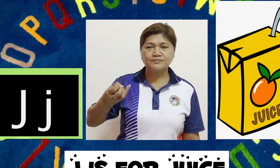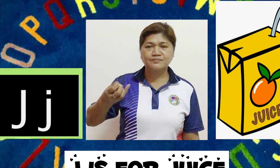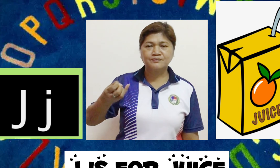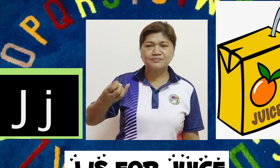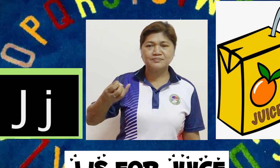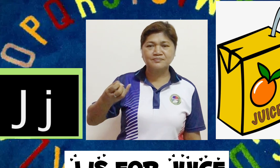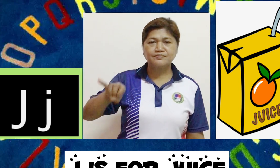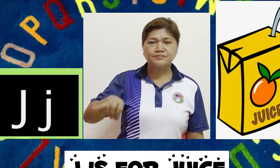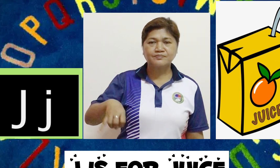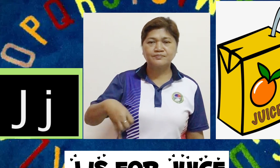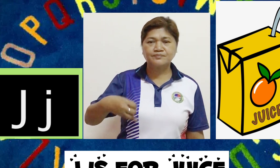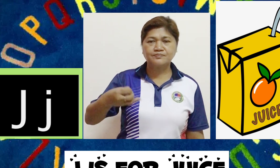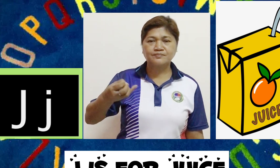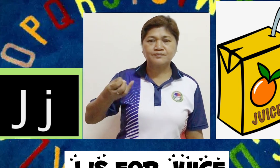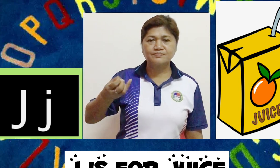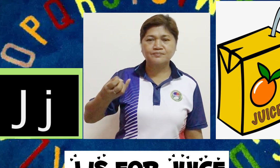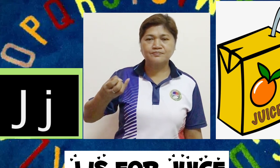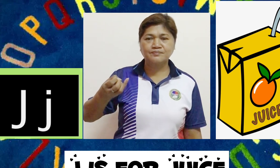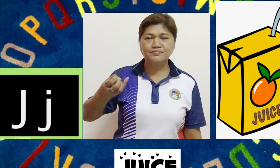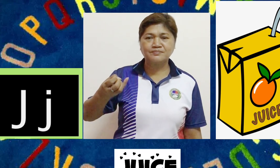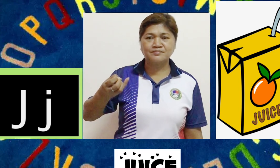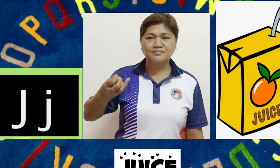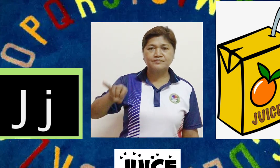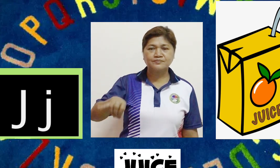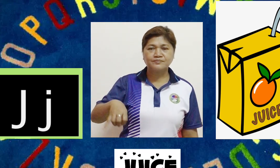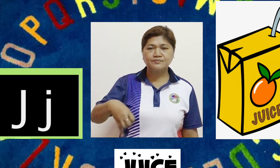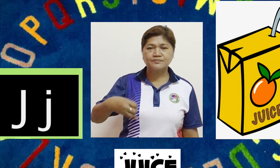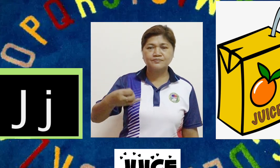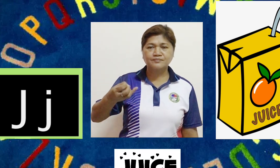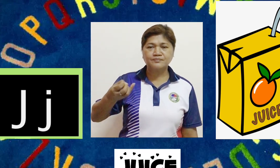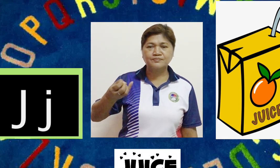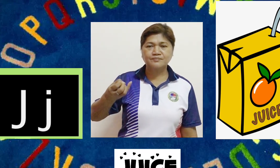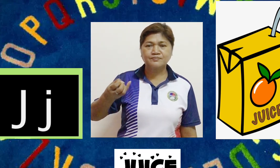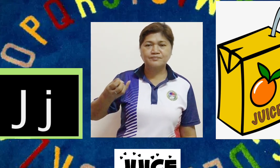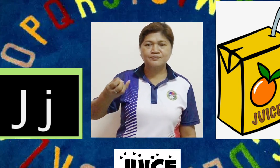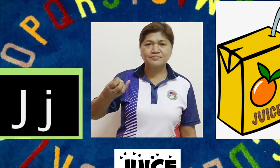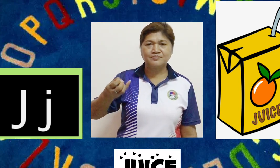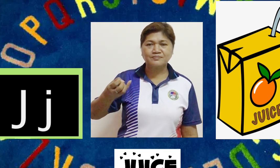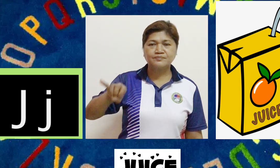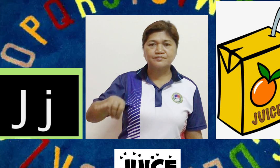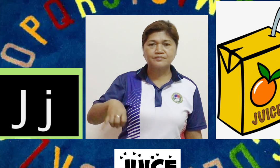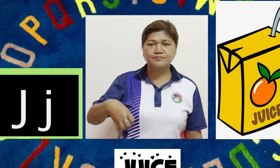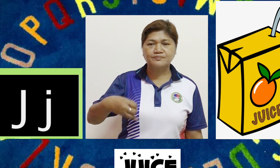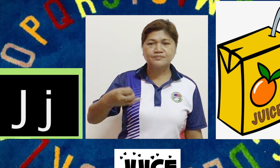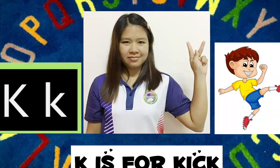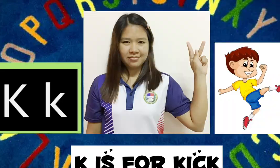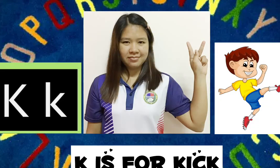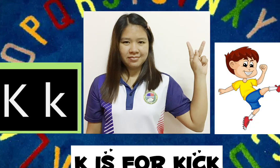-in